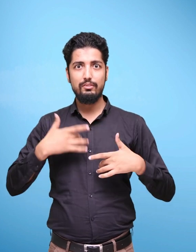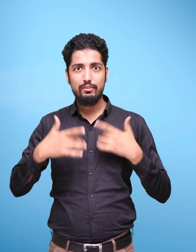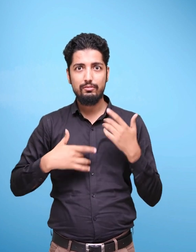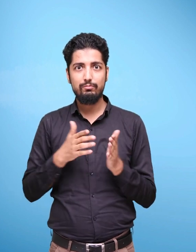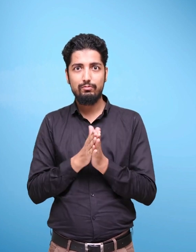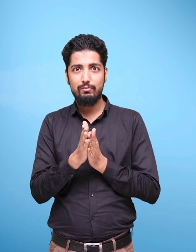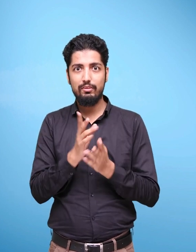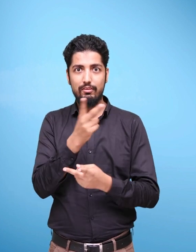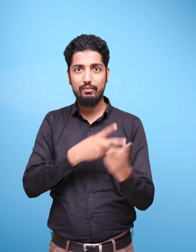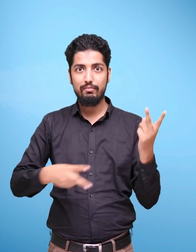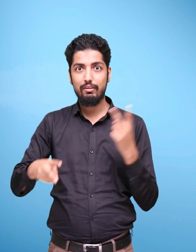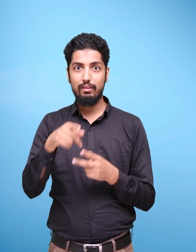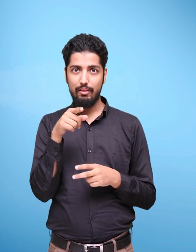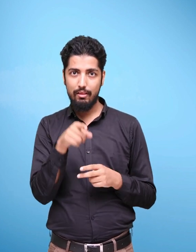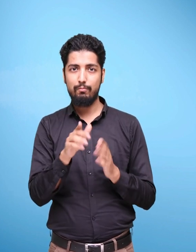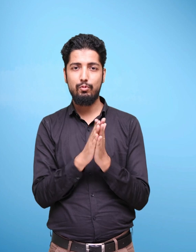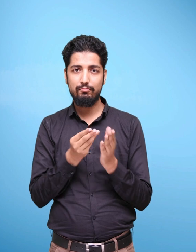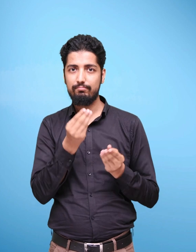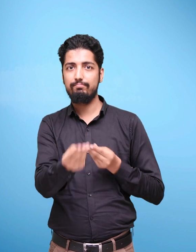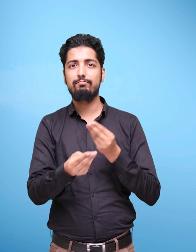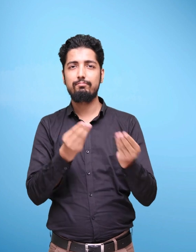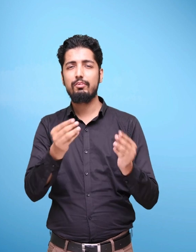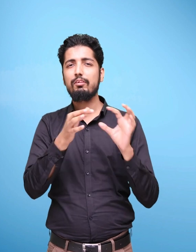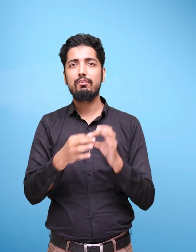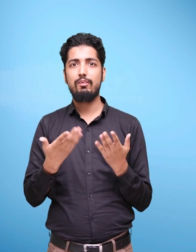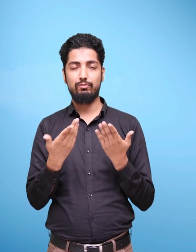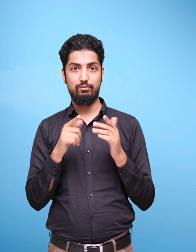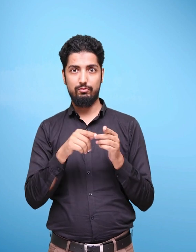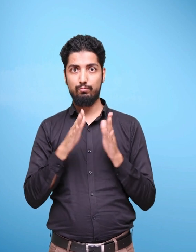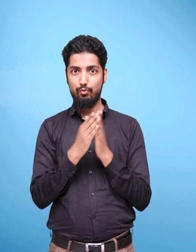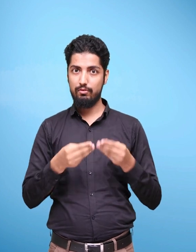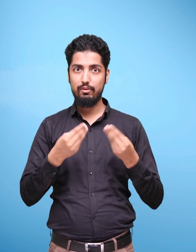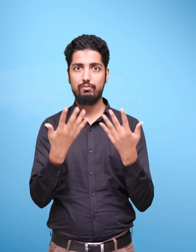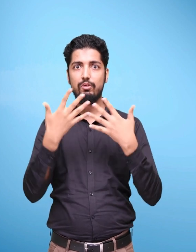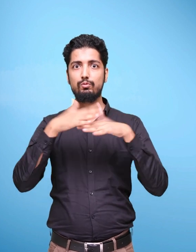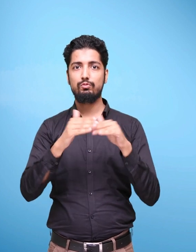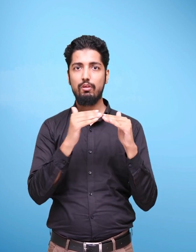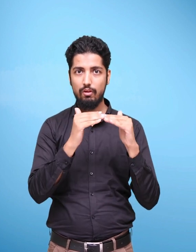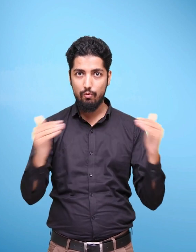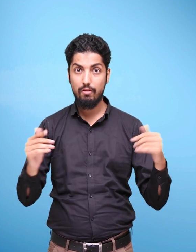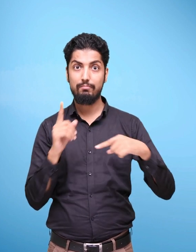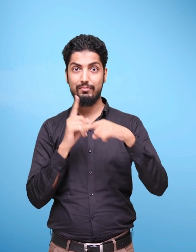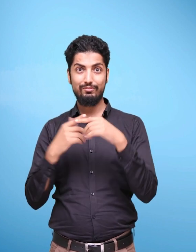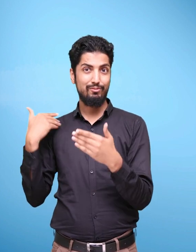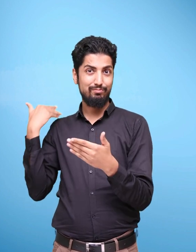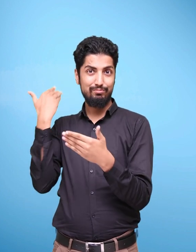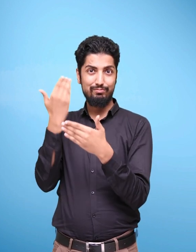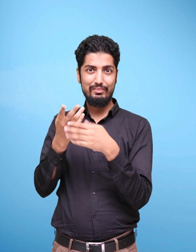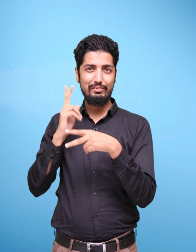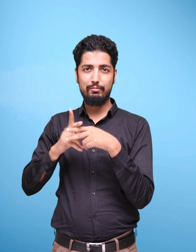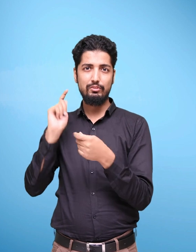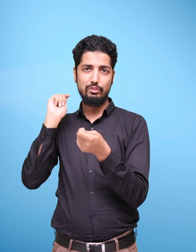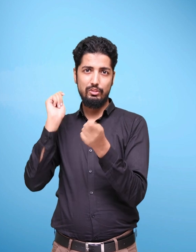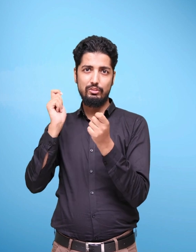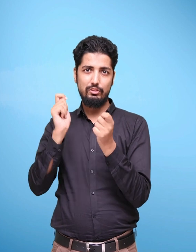simple, interesting and engaging manner. The endeavor has been to make it inclusive and progressive by breaking several